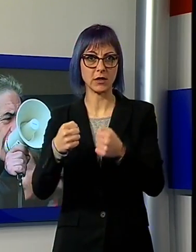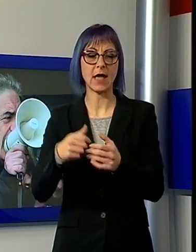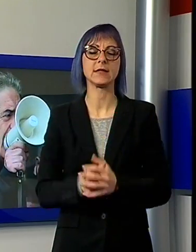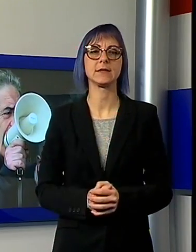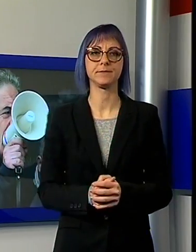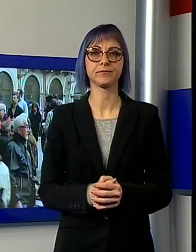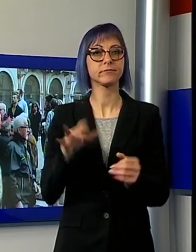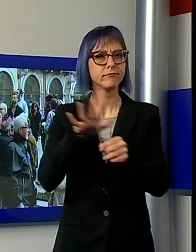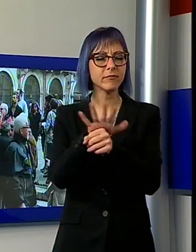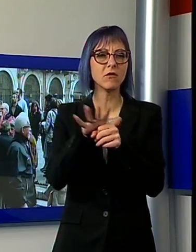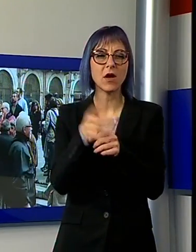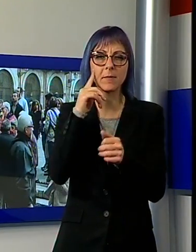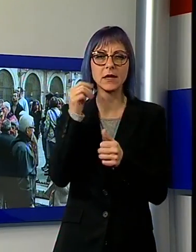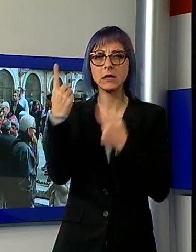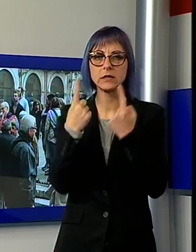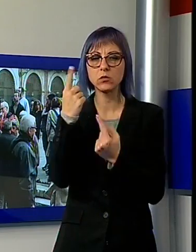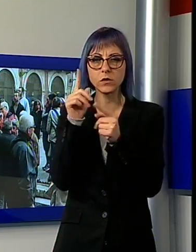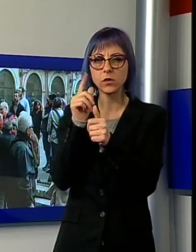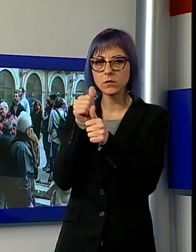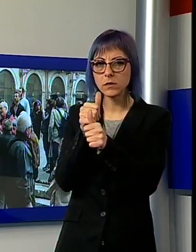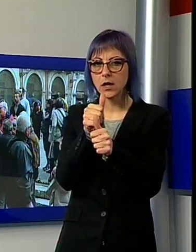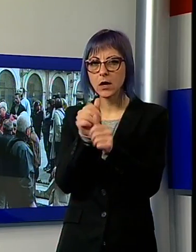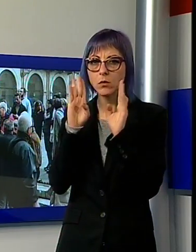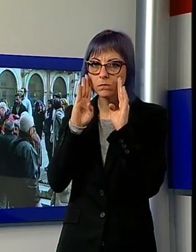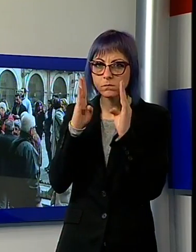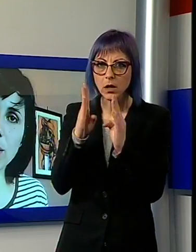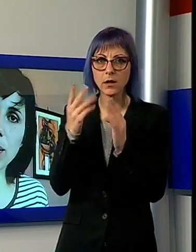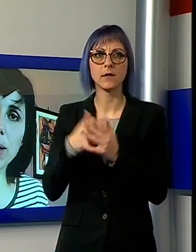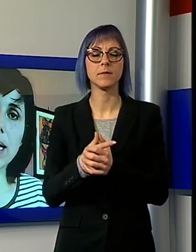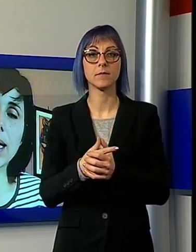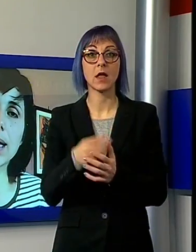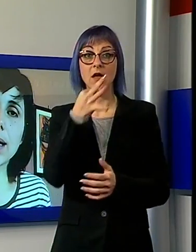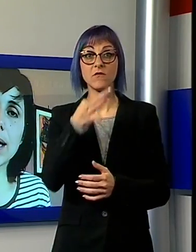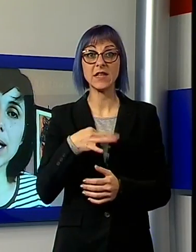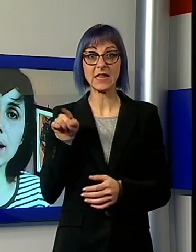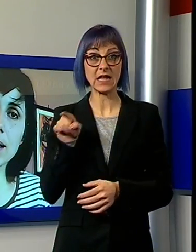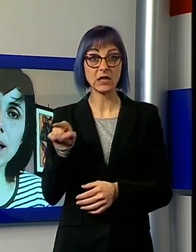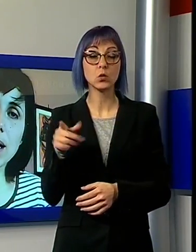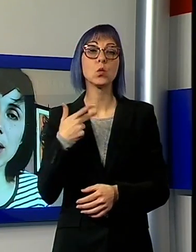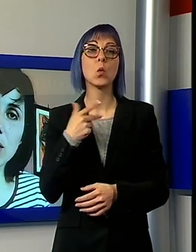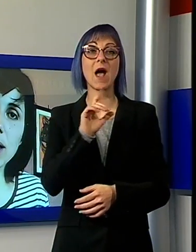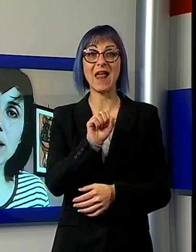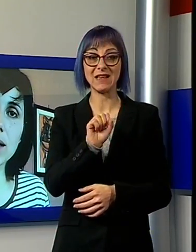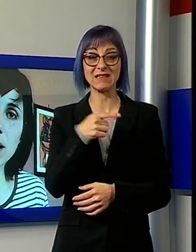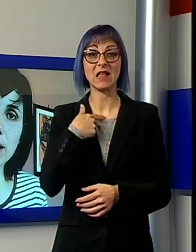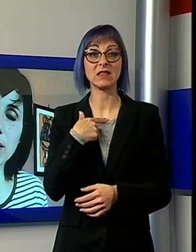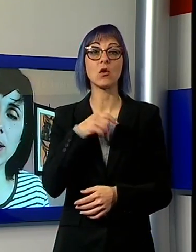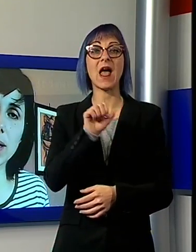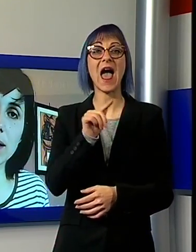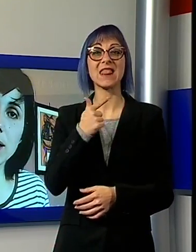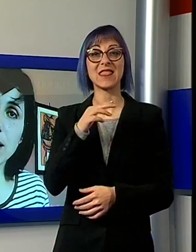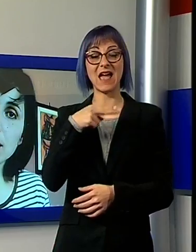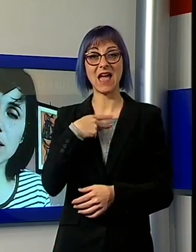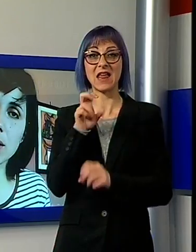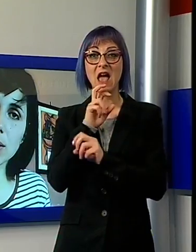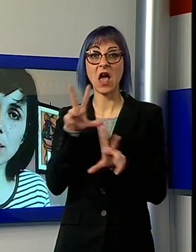apprezzione l'evolversi della vicenda. La compagna Alexandra, che si trova ad Atene, ha annunciato lo sciopero della fame. Il